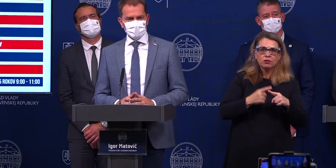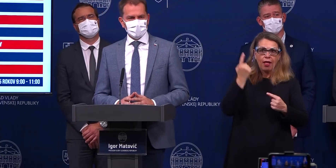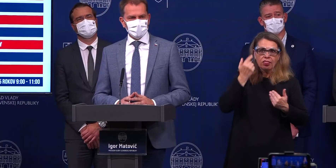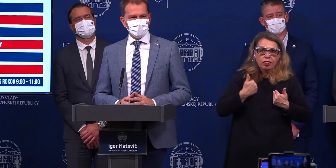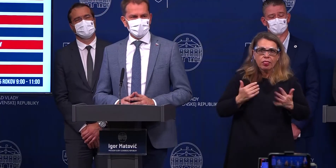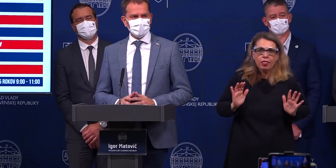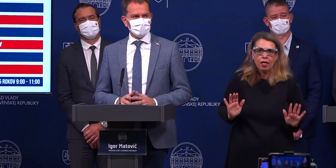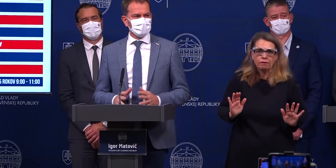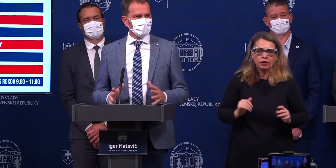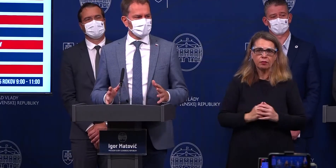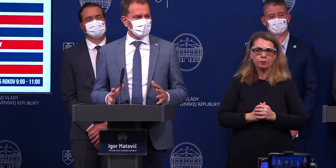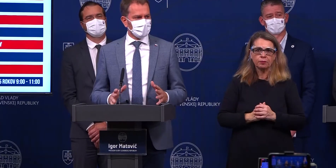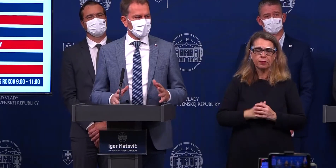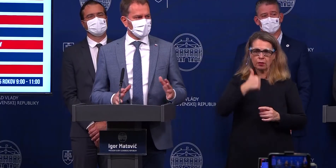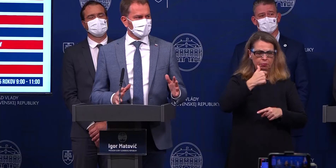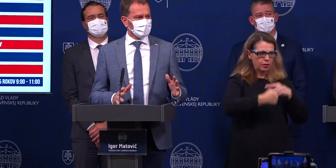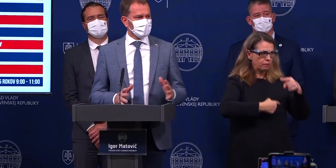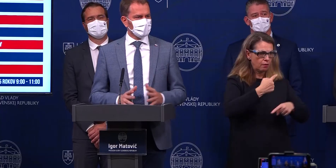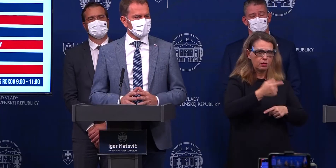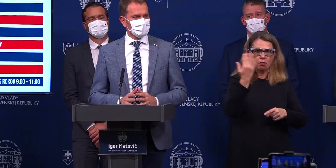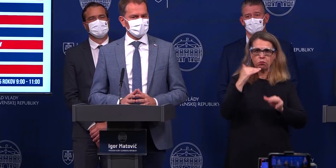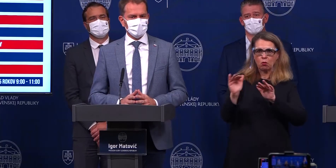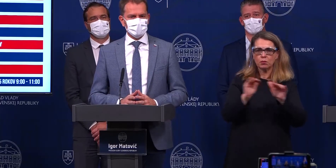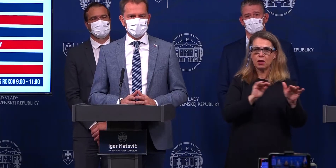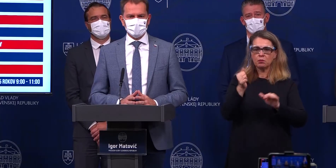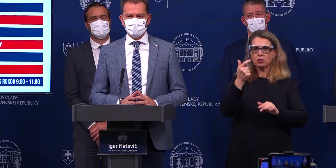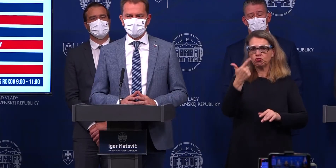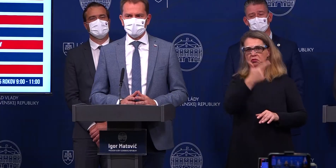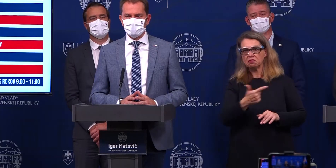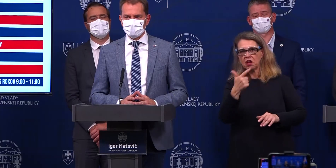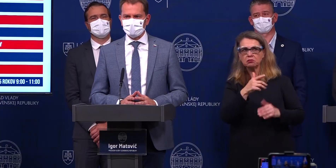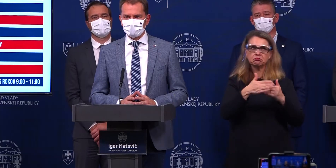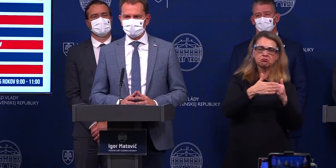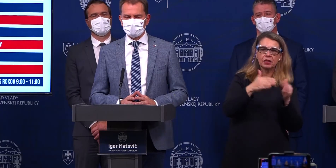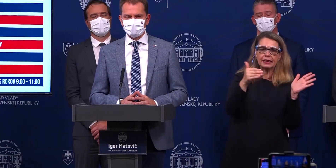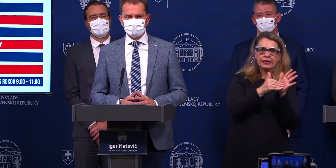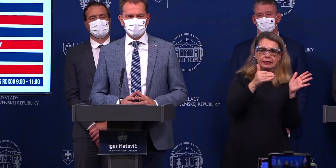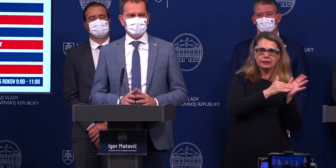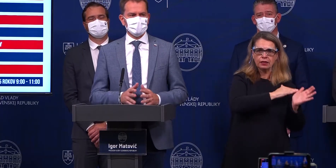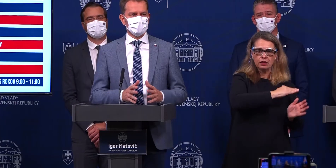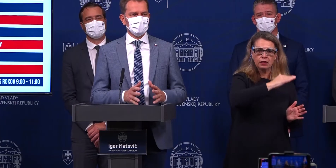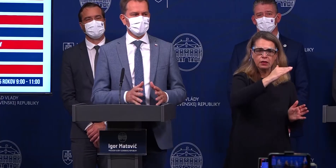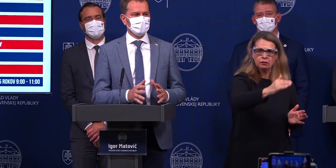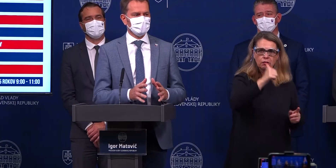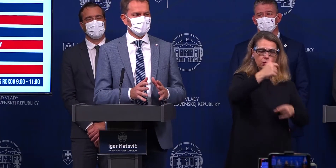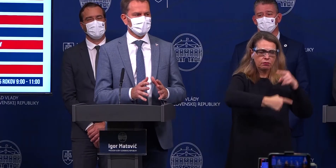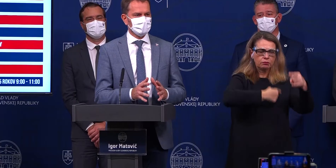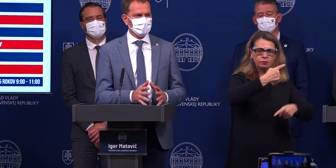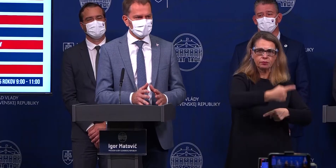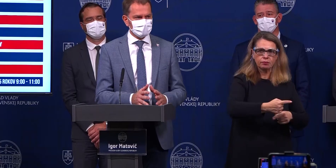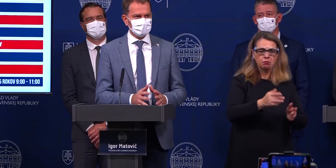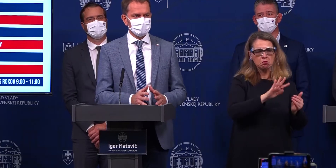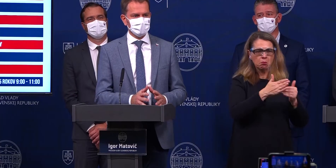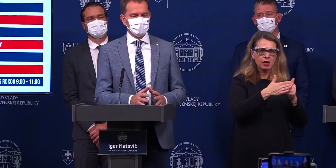Počas prvej vlny to dosahovalo pri tých priemerných číslach 20 približne tisíc. Počas prvej vlny približne